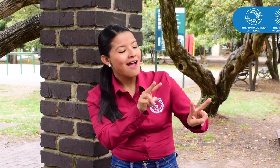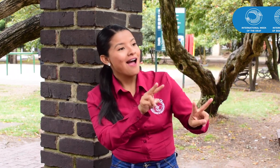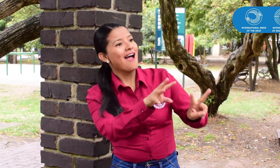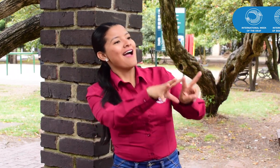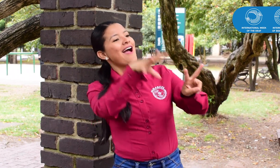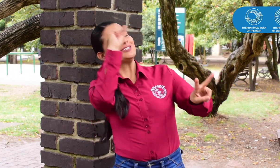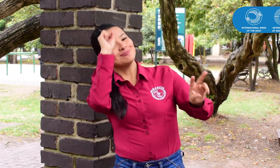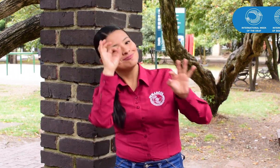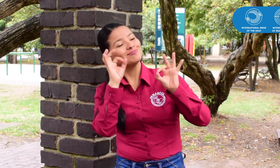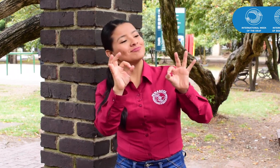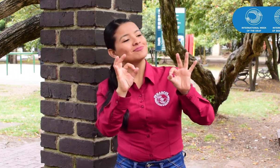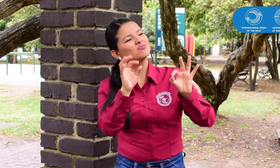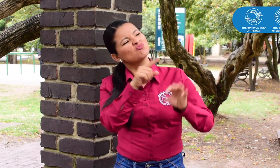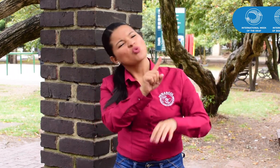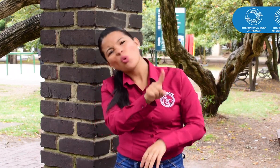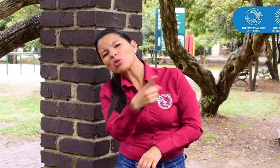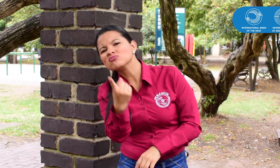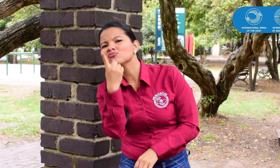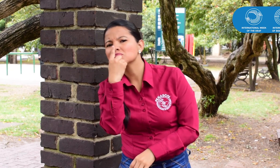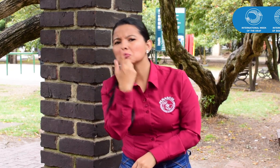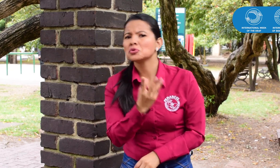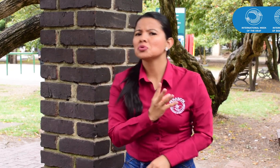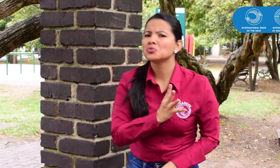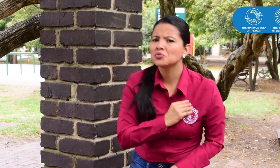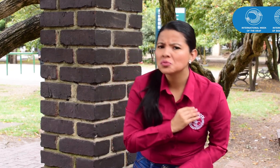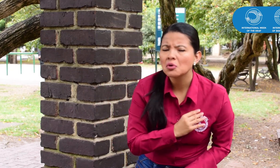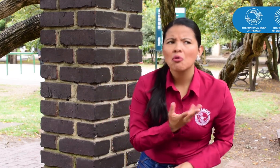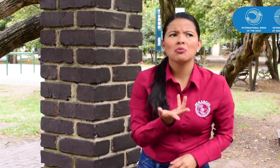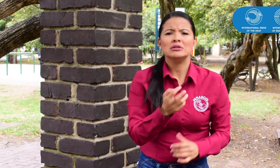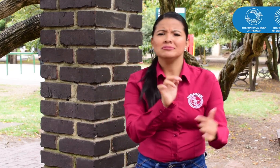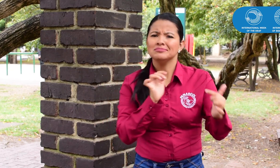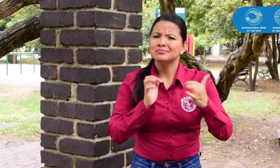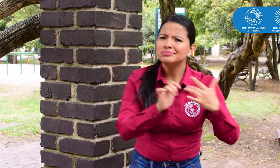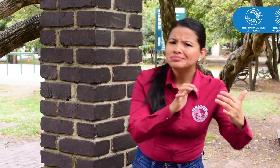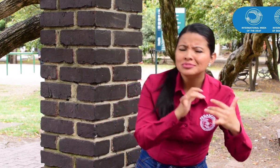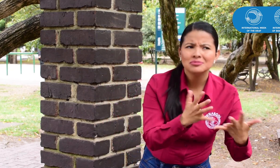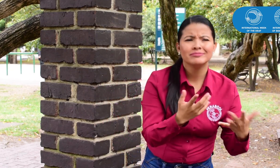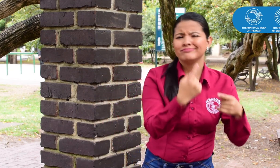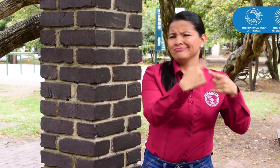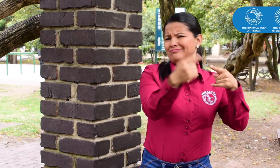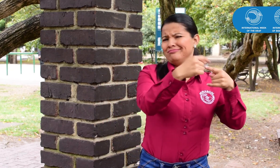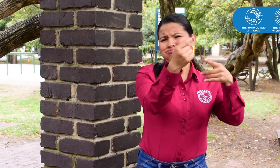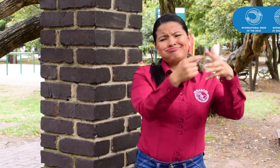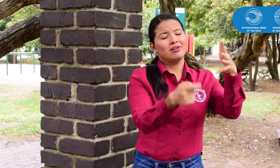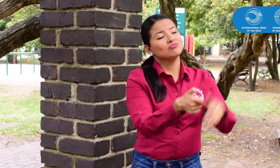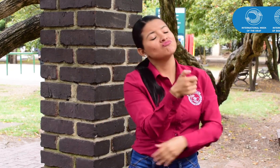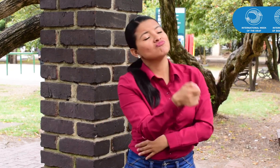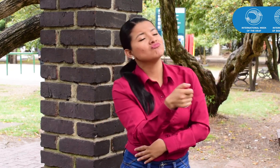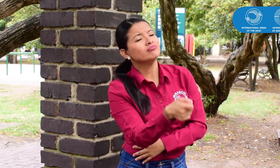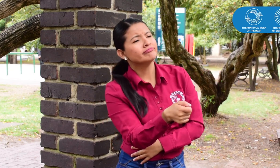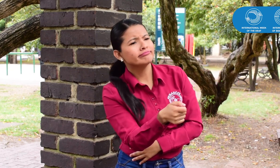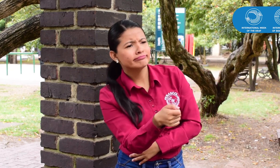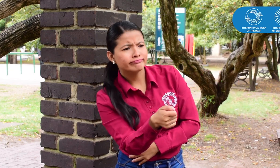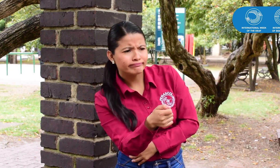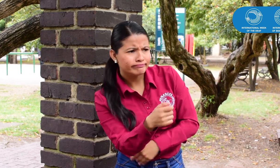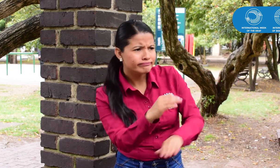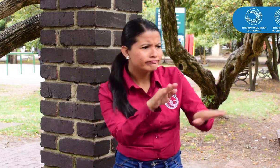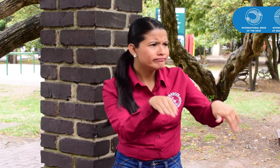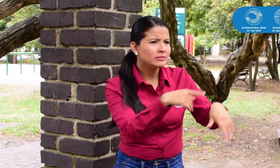espacio, lo que es muy bueno. Sin embargo, en los otros espacios como las novelas, o en los contextos de guerra y muchos más,